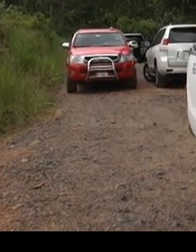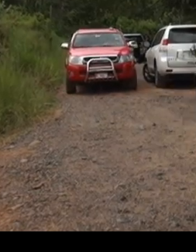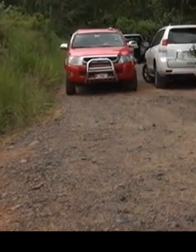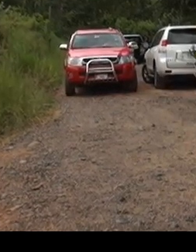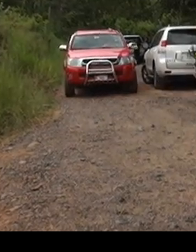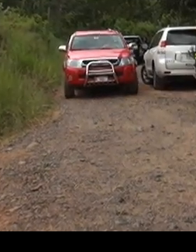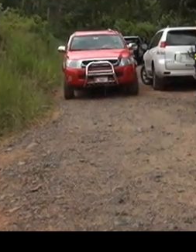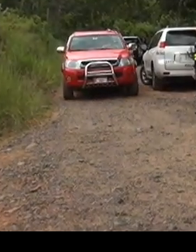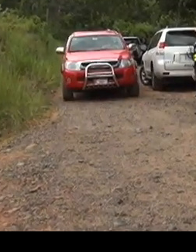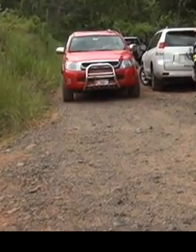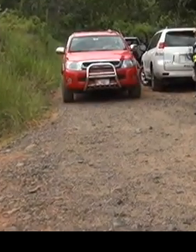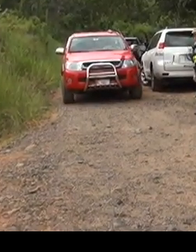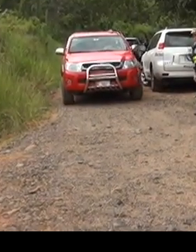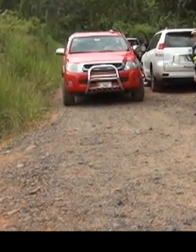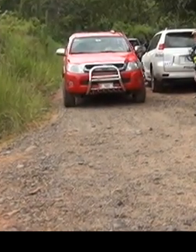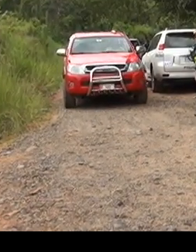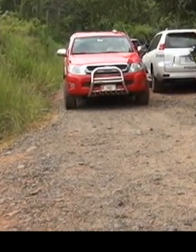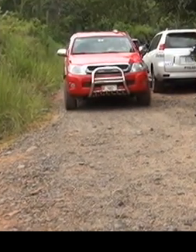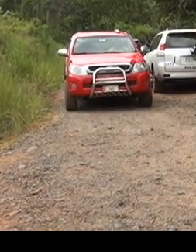de los Habitantes.